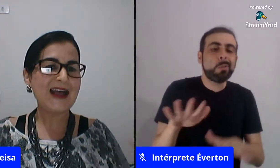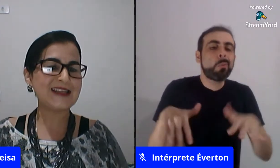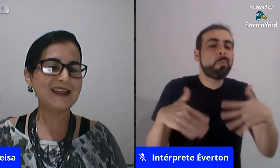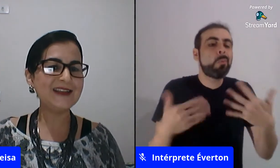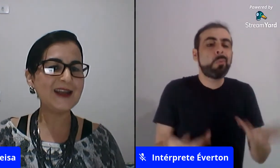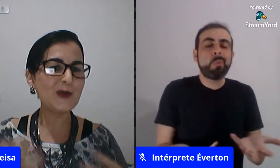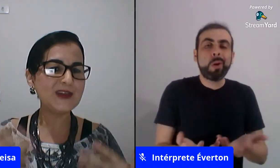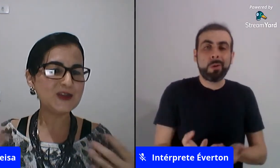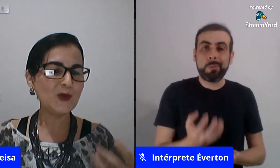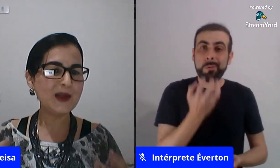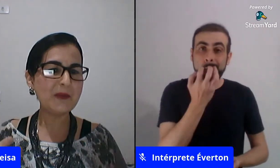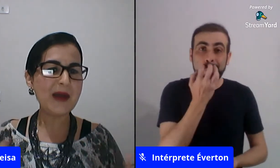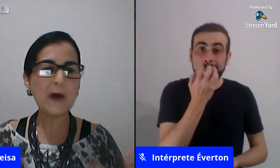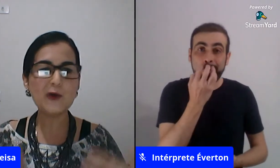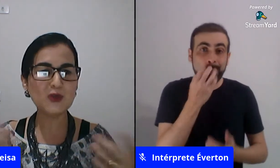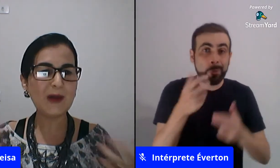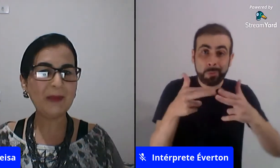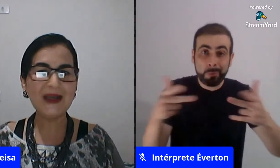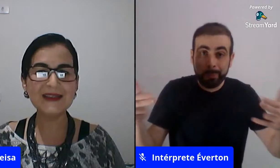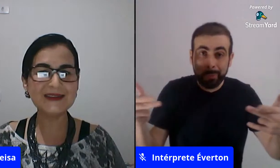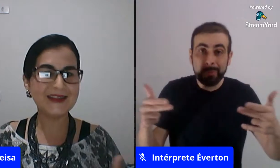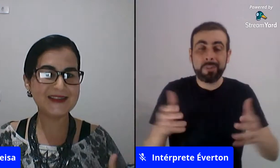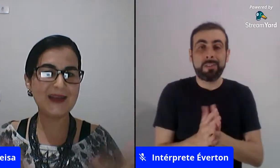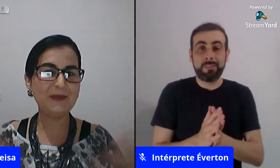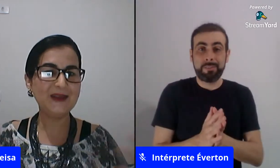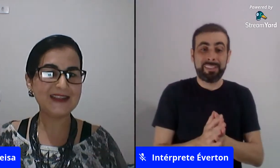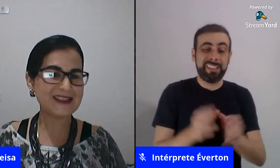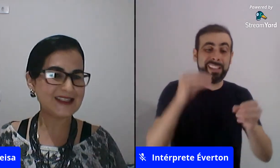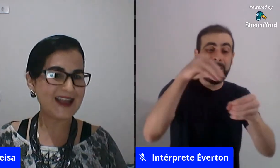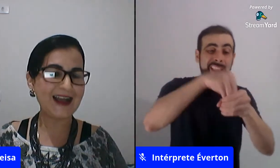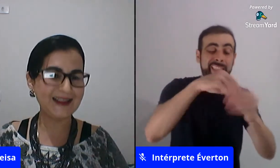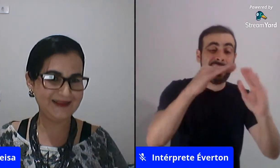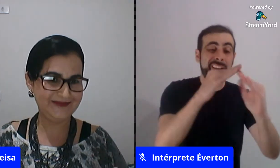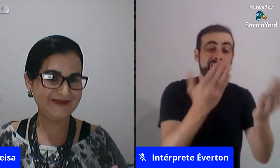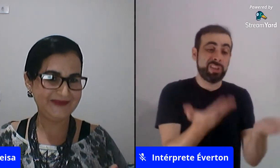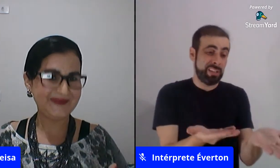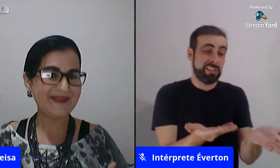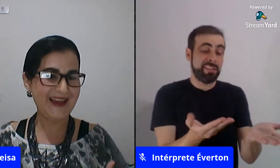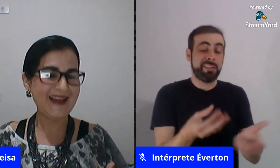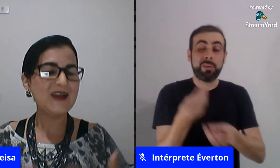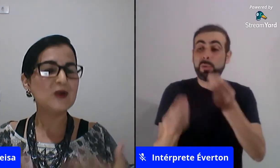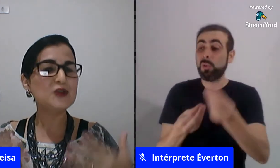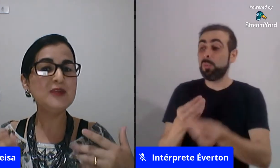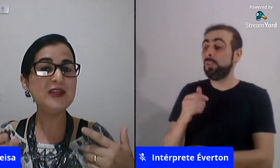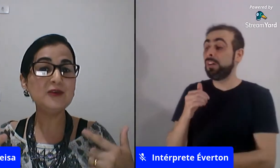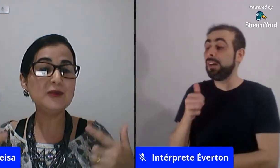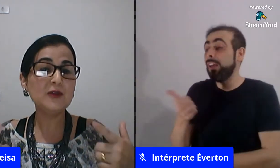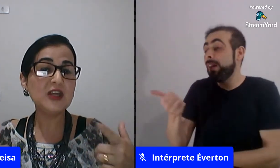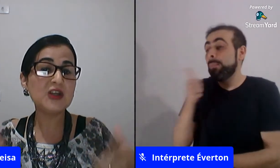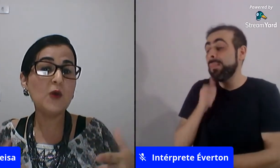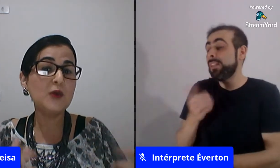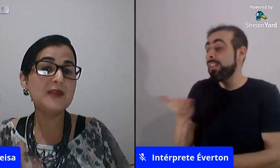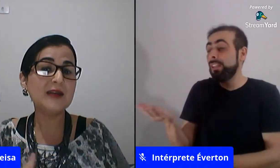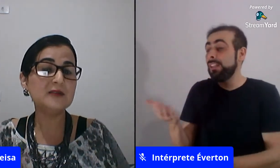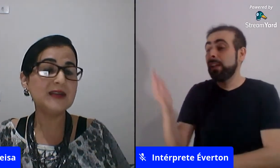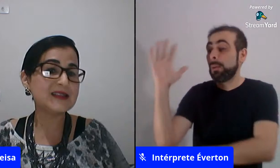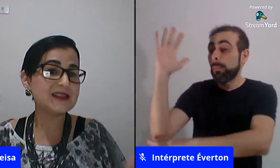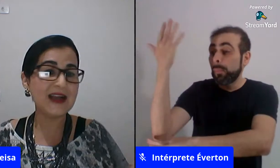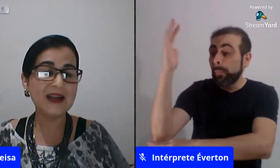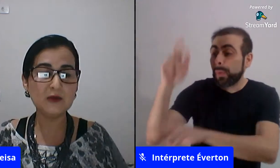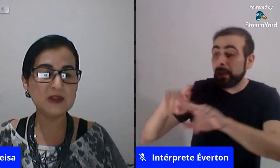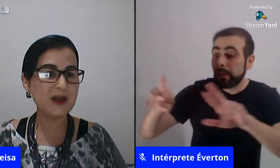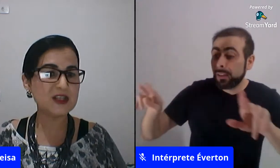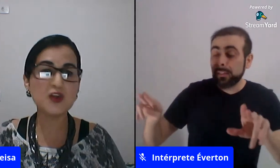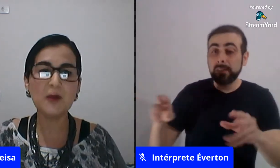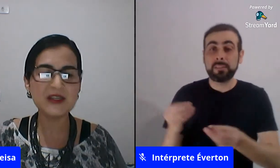a sala inteira cuidar de algum animal ou de uma planta ser a planta da sala os meninos não deixar o cuidado da